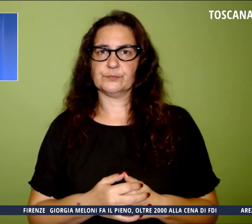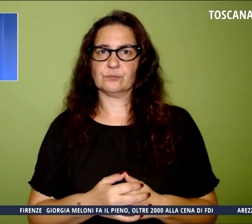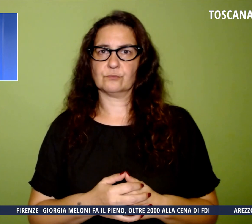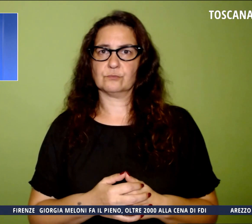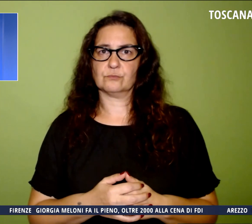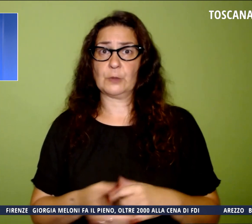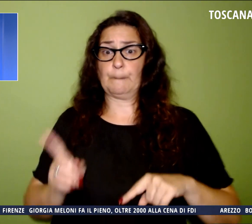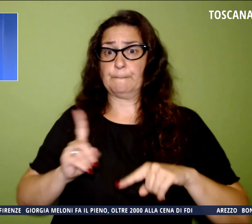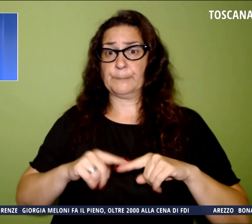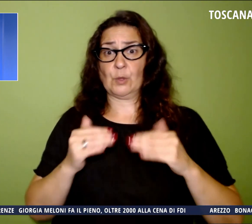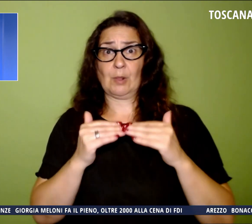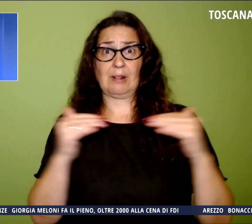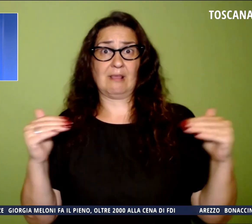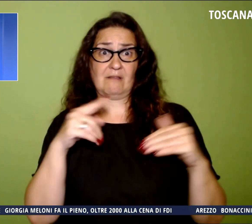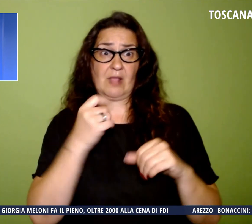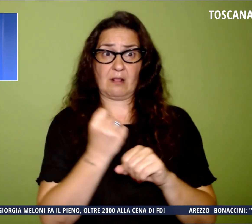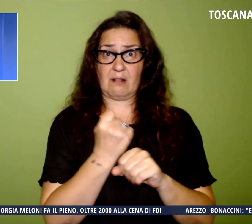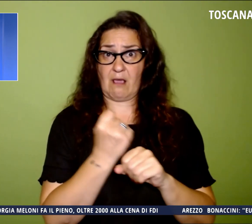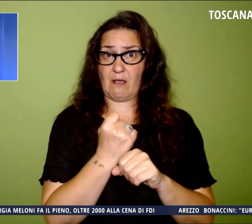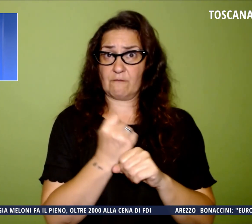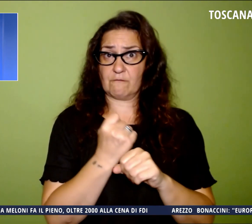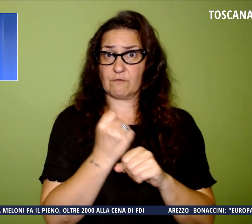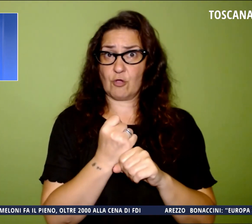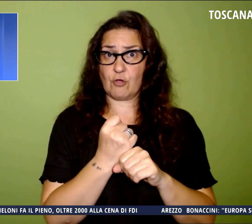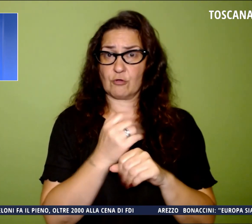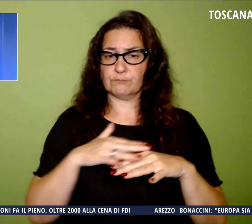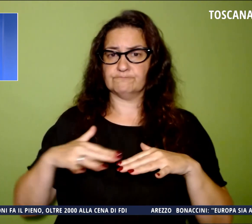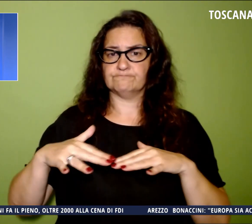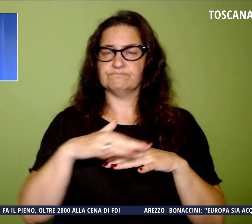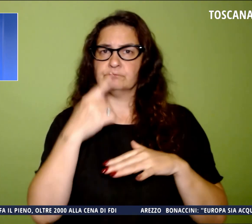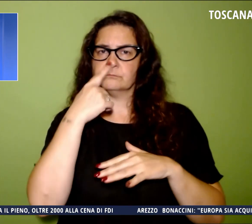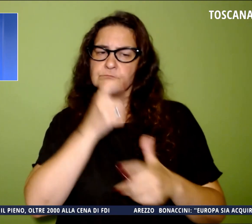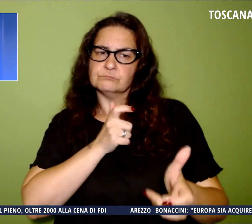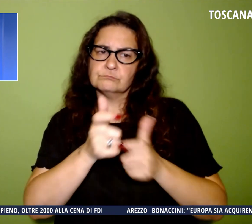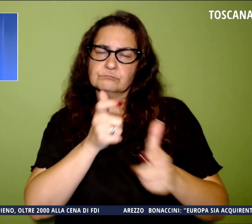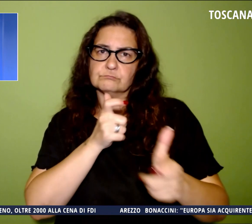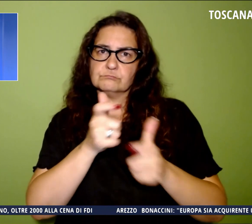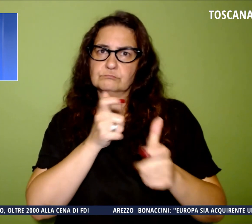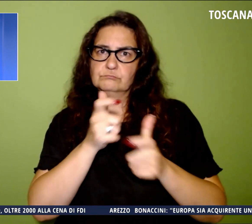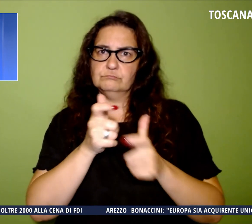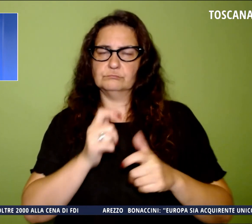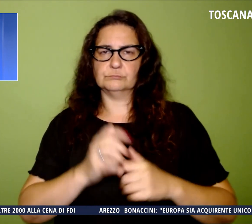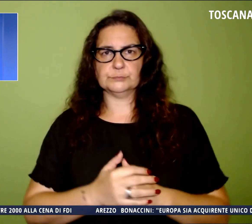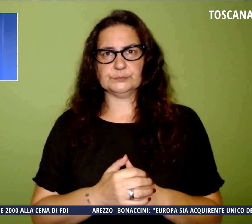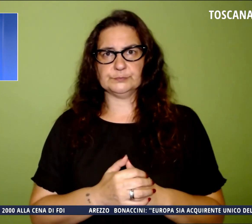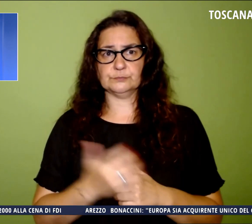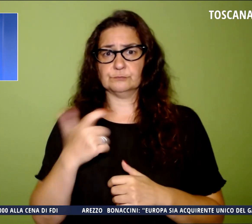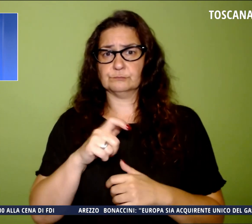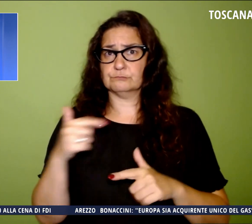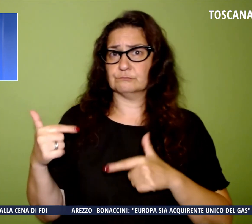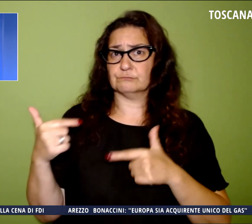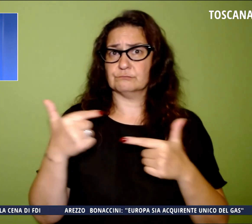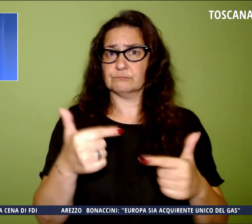occupazionali in una logica di contrattazione tra le parti per dare continuità e corrette